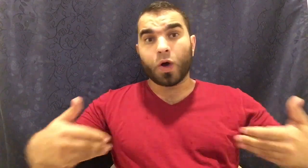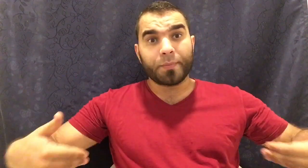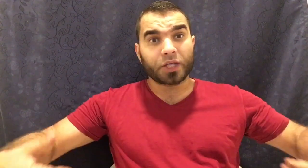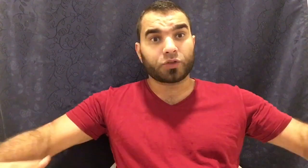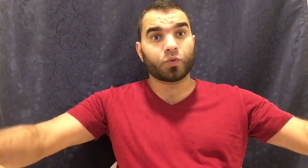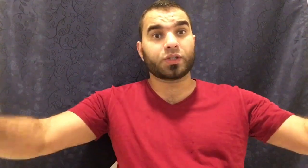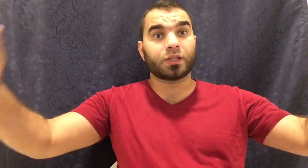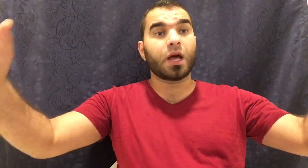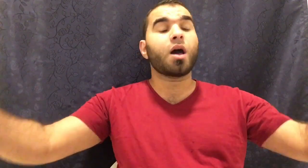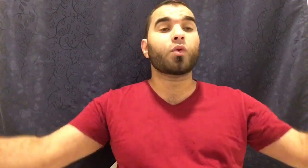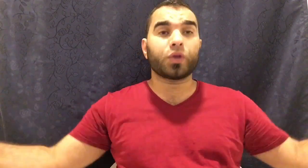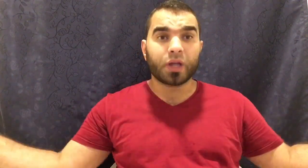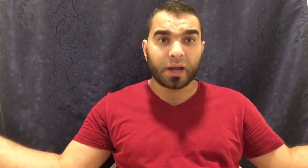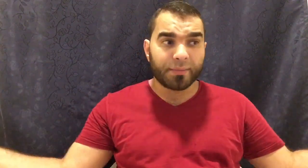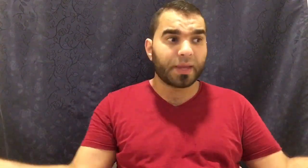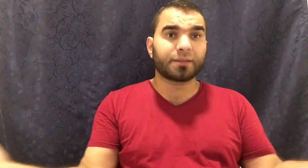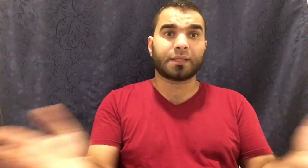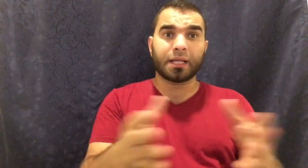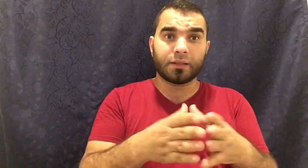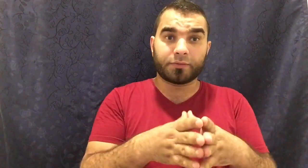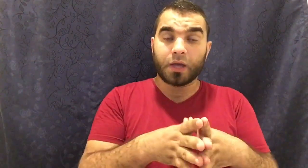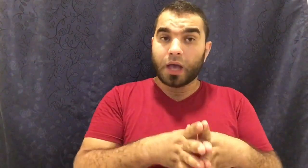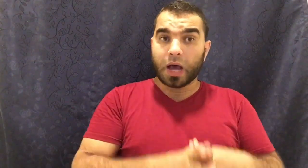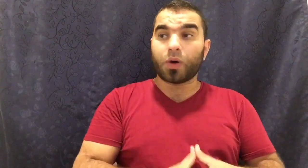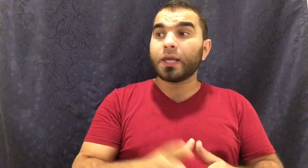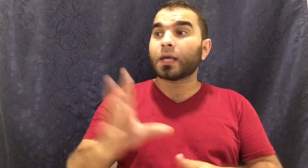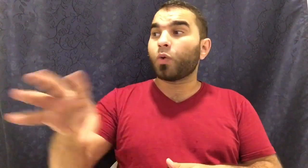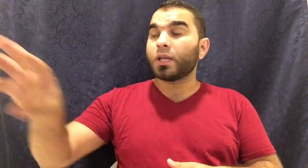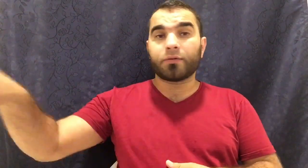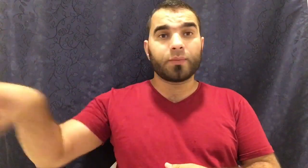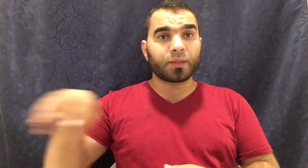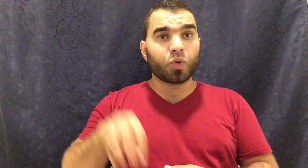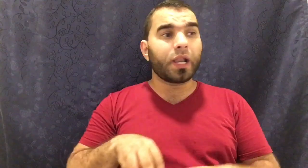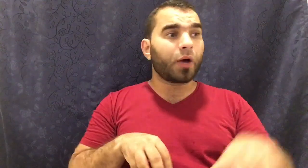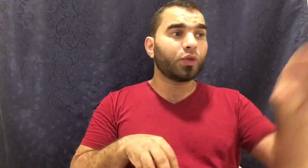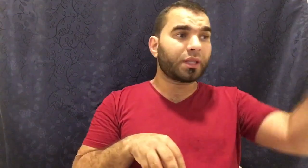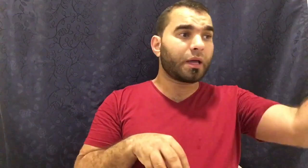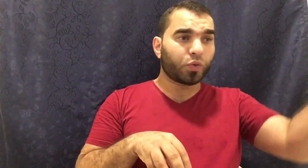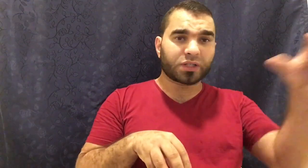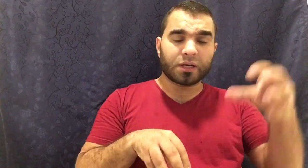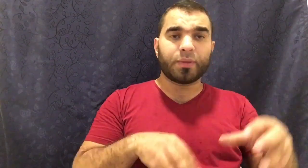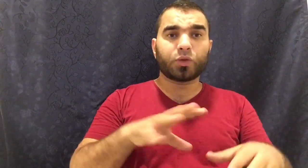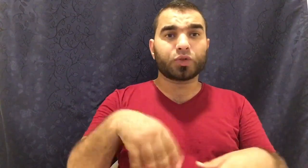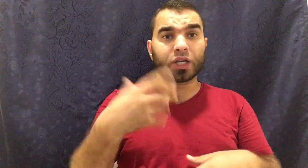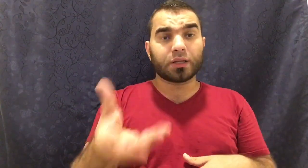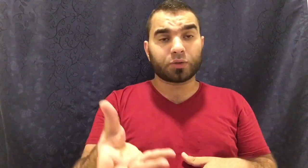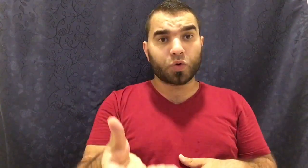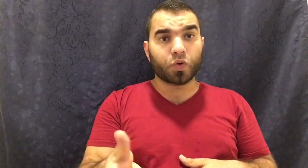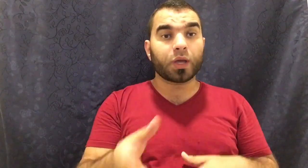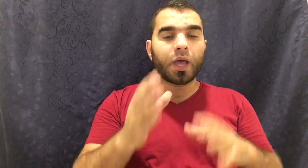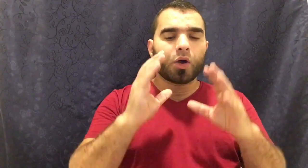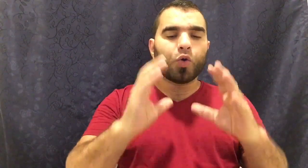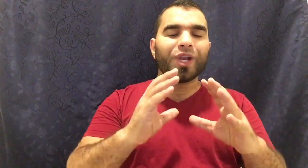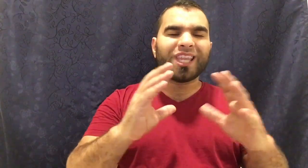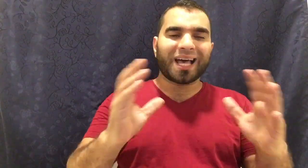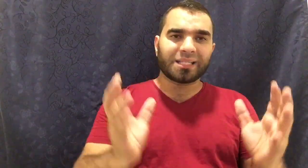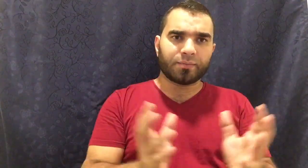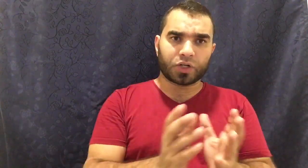ماشي في وسط نار والنار عملة تتحدث حواليك أو أن في بيت مولع وأنت وسط البيت ومش قادرت تخرج كل ده حزم من